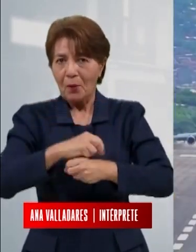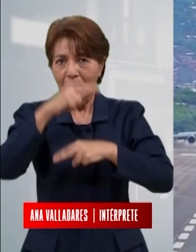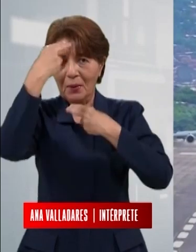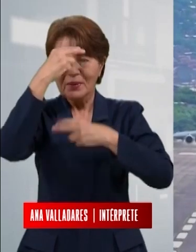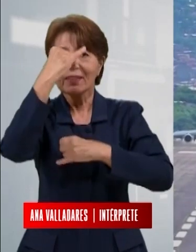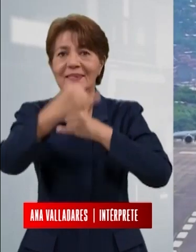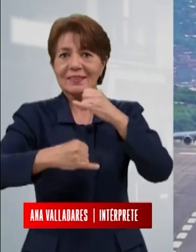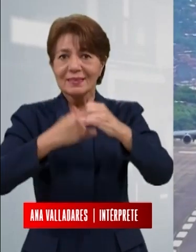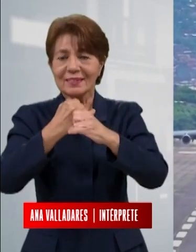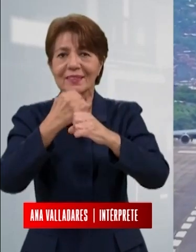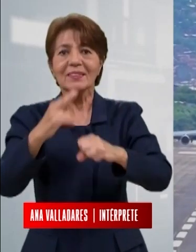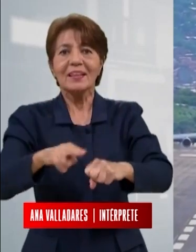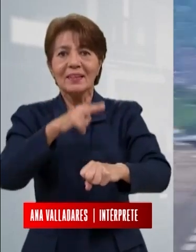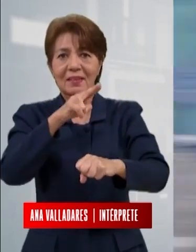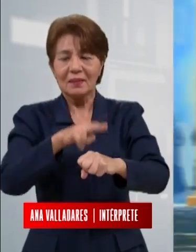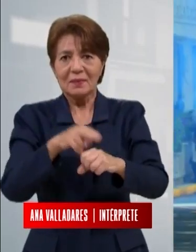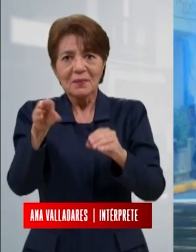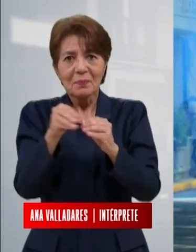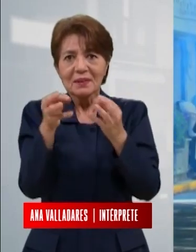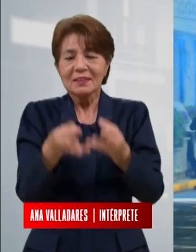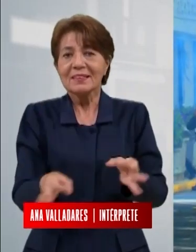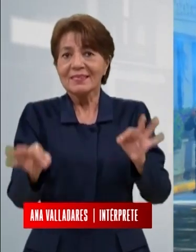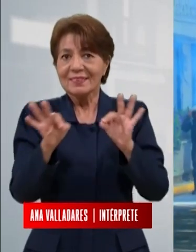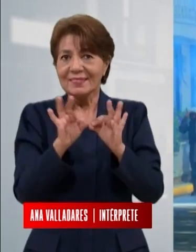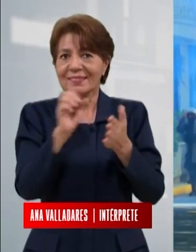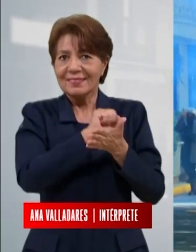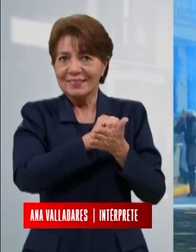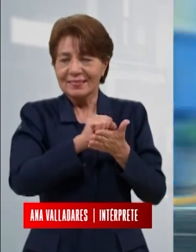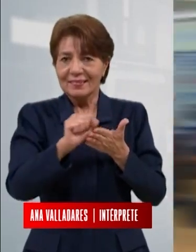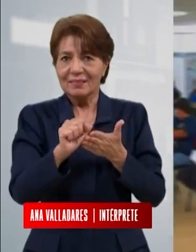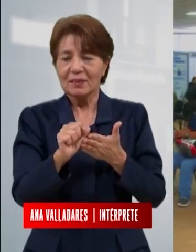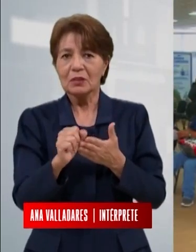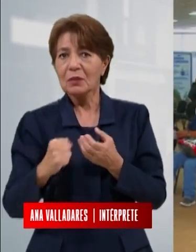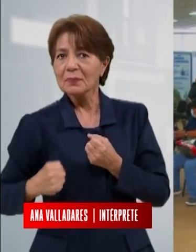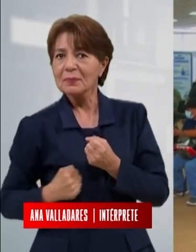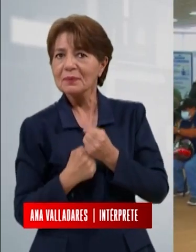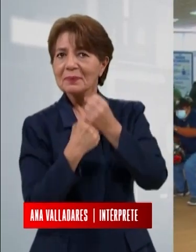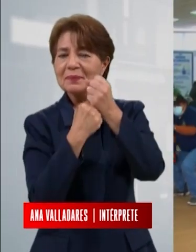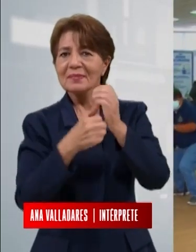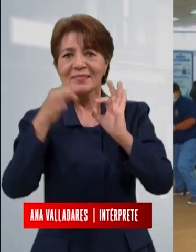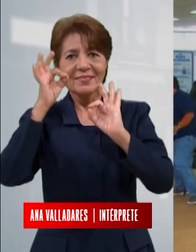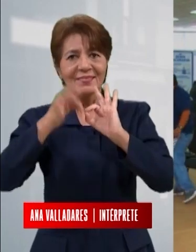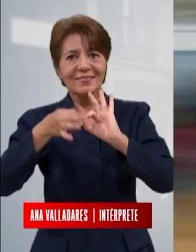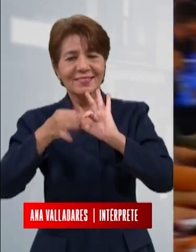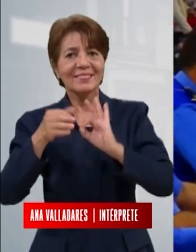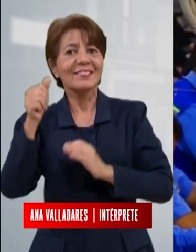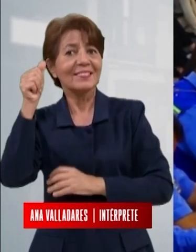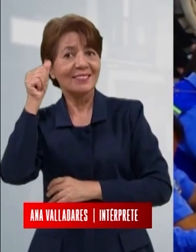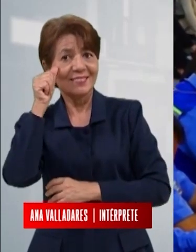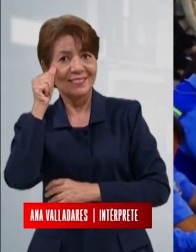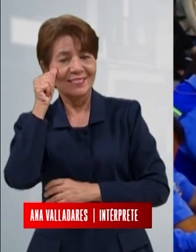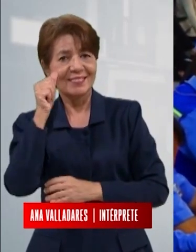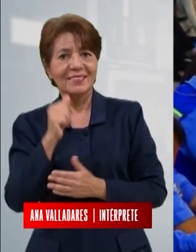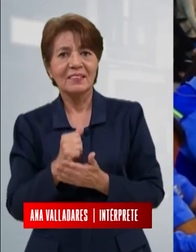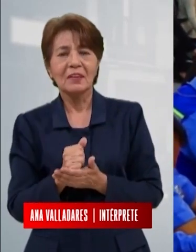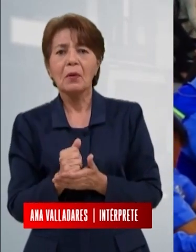más importante de la semana, bajo la interpretación de Ana Valladares. Acompáñenos